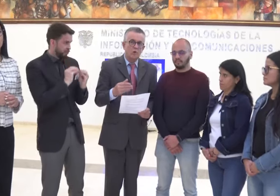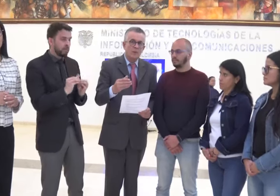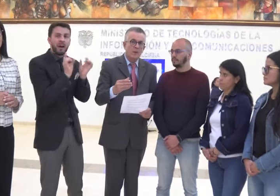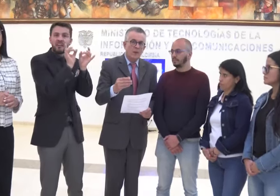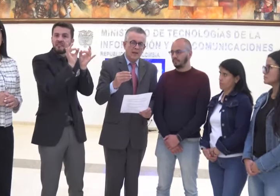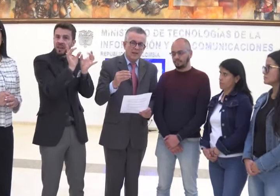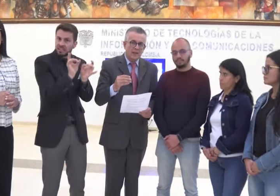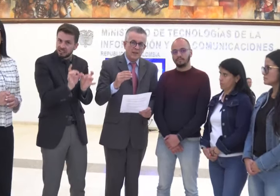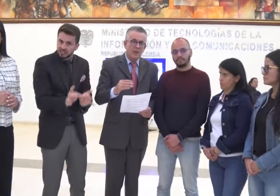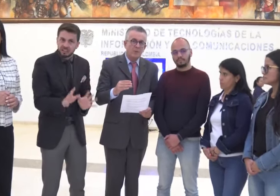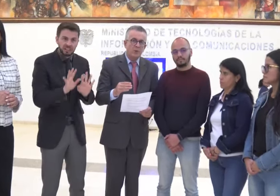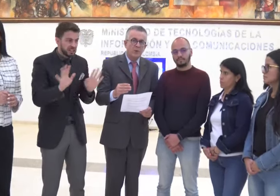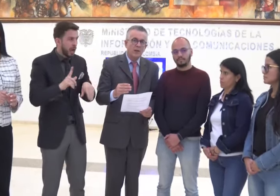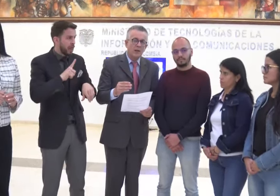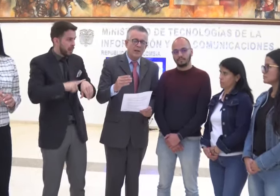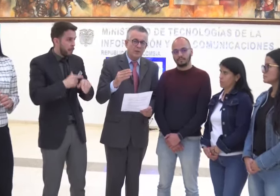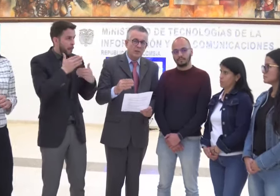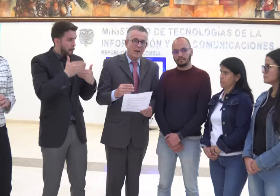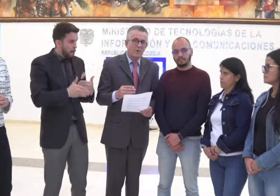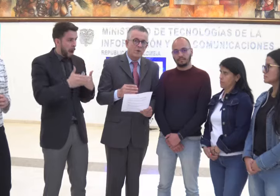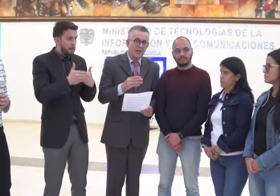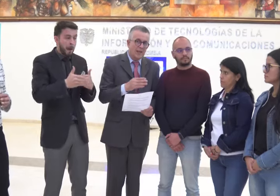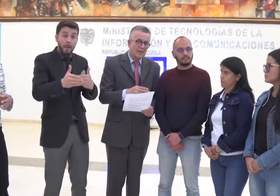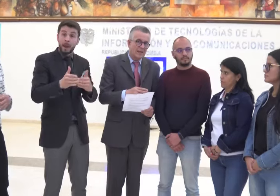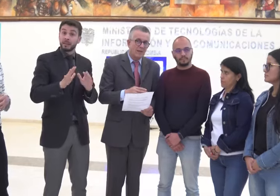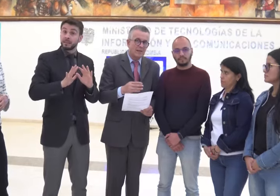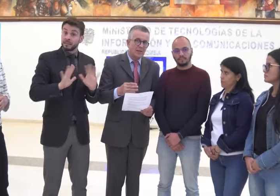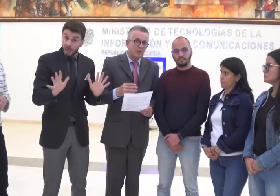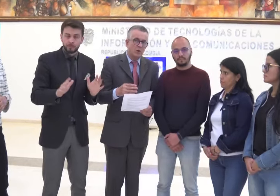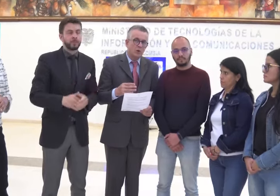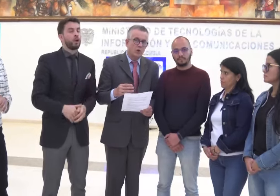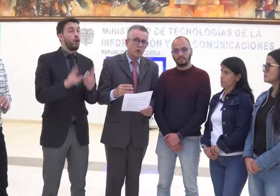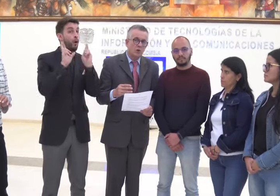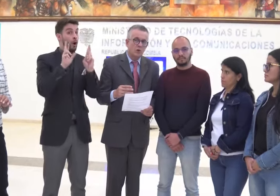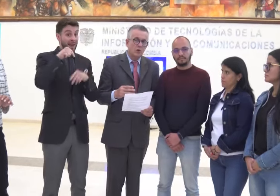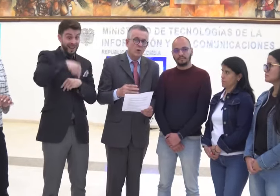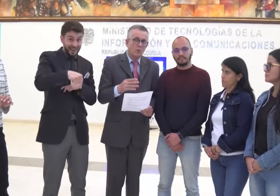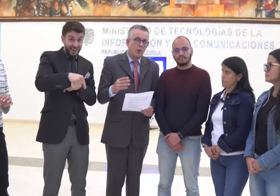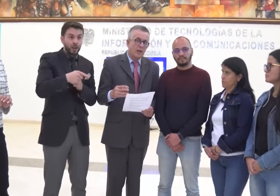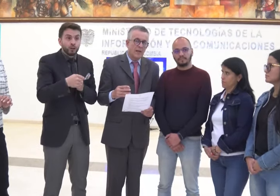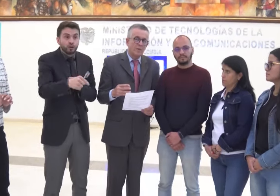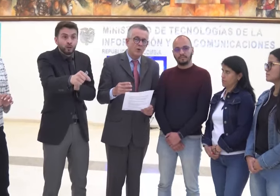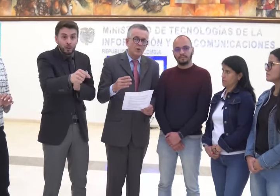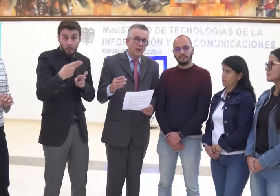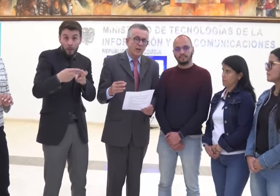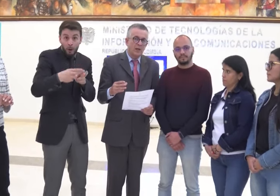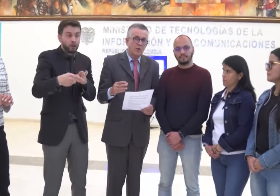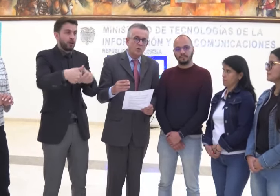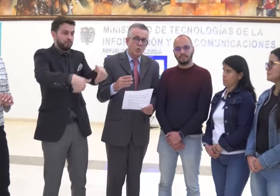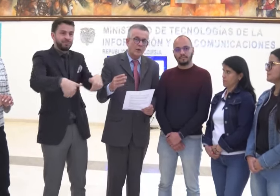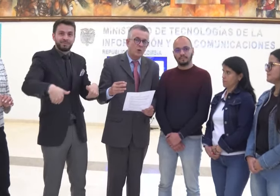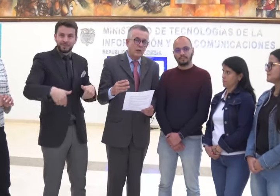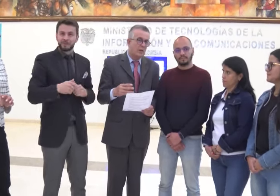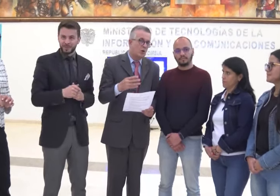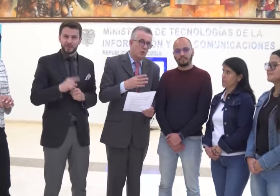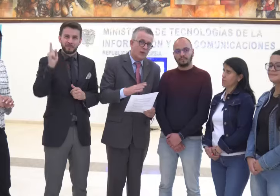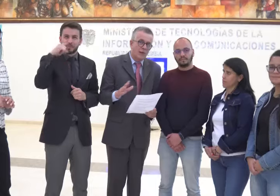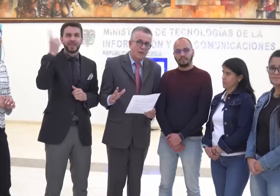tiempos y esperamos que esta vez tengamos nosotros, como diríamos en los cuentos de niños, un final